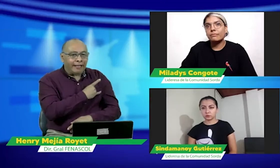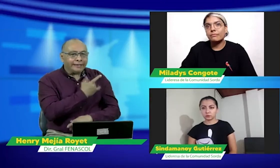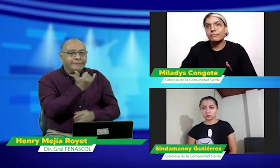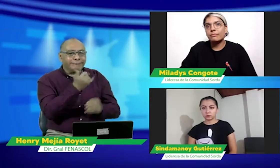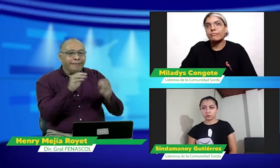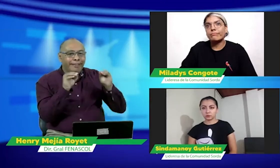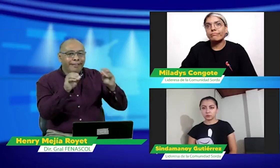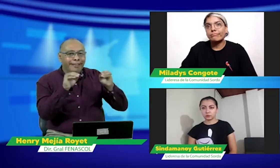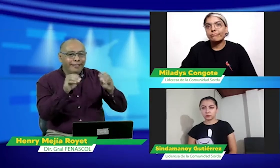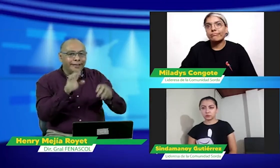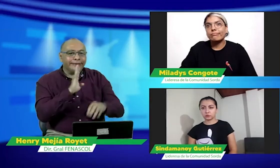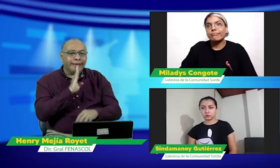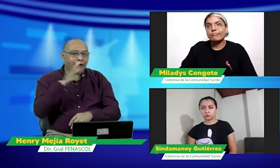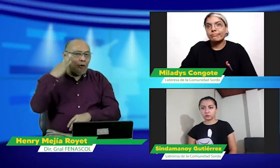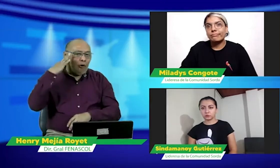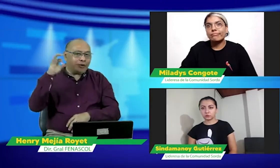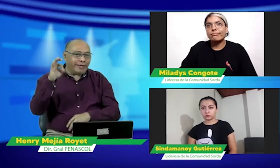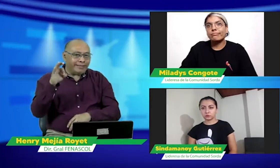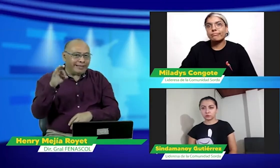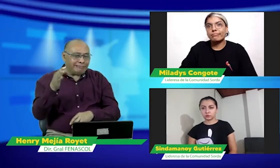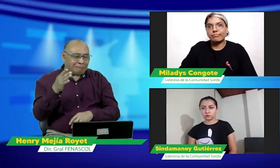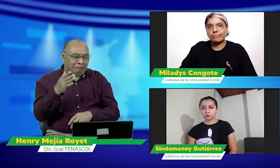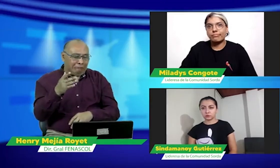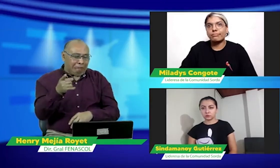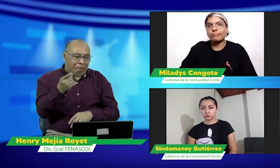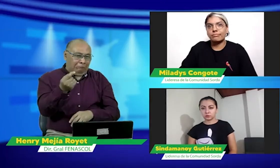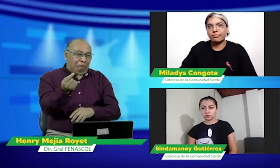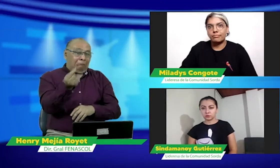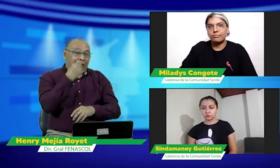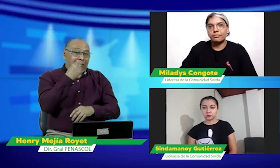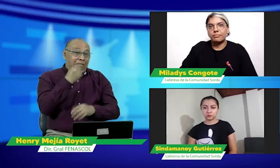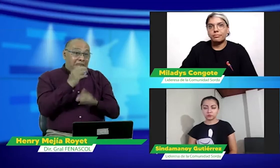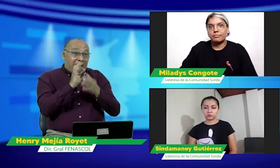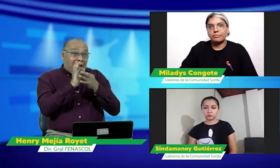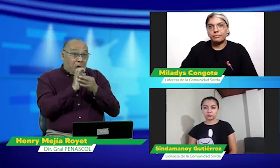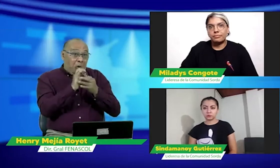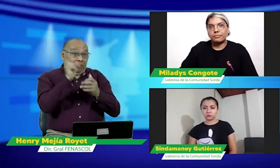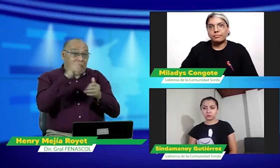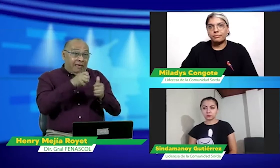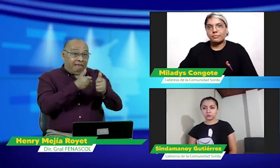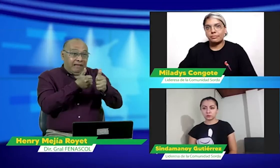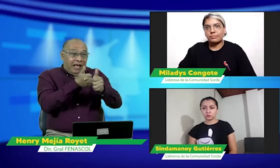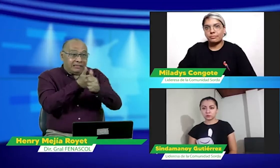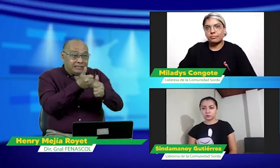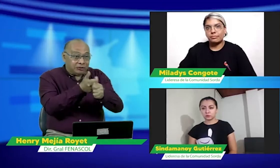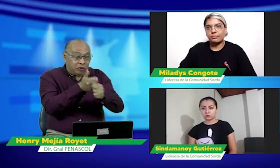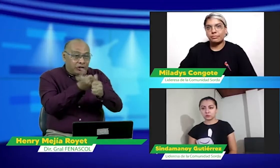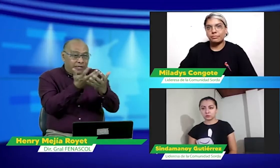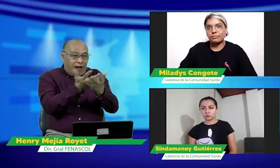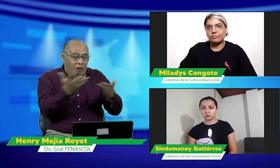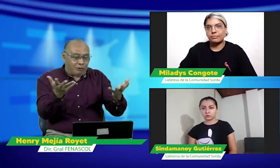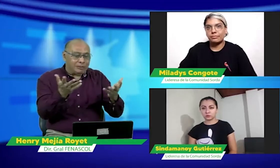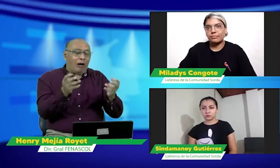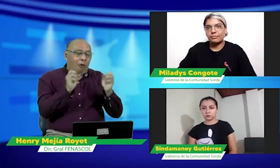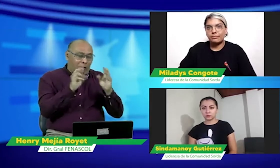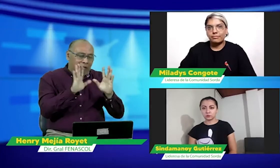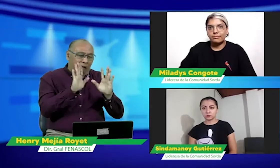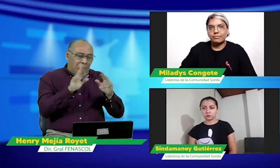acerca de las universidades que en estos momentos están enseñando lengua de señas y la están haciendo personas